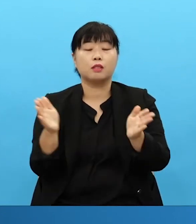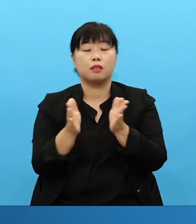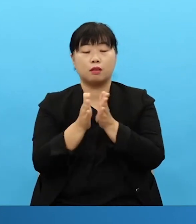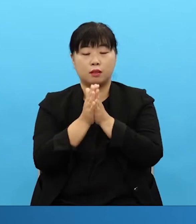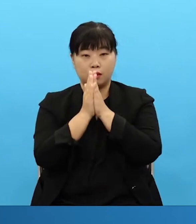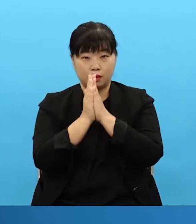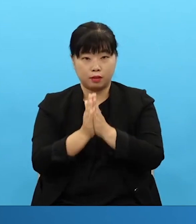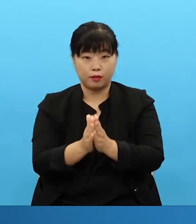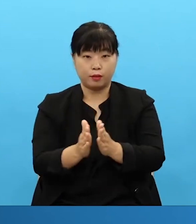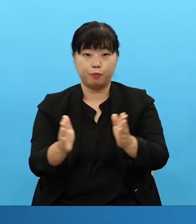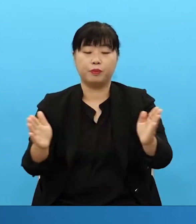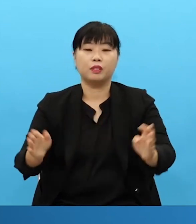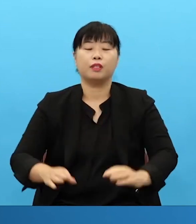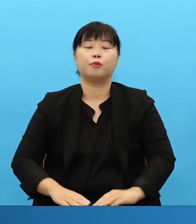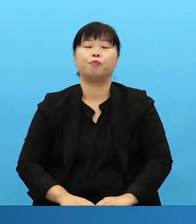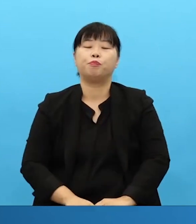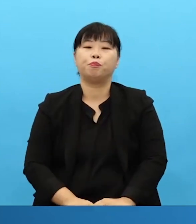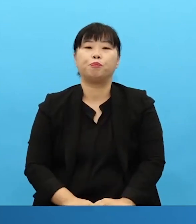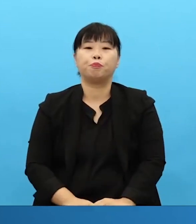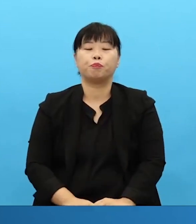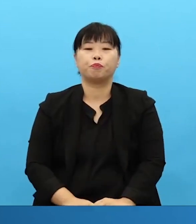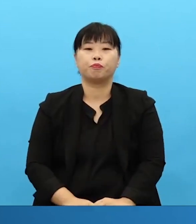연합회 수련회 3강 메시지를 주시겠습니다.